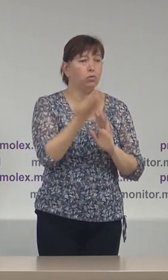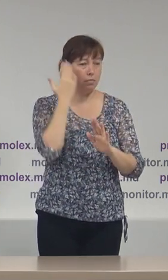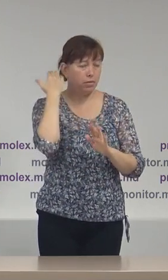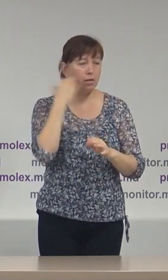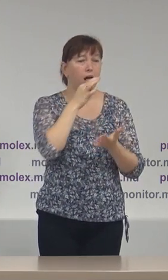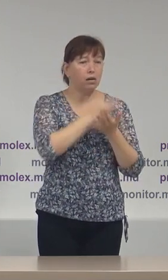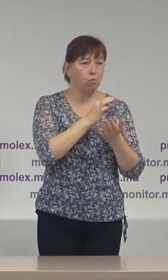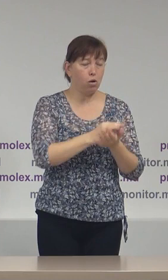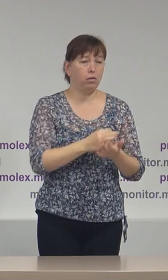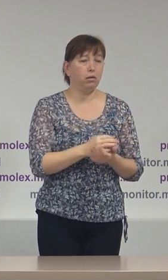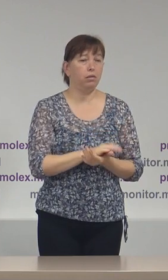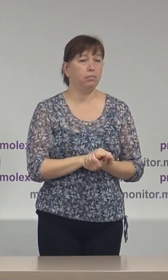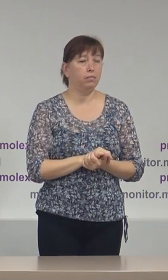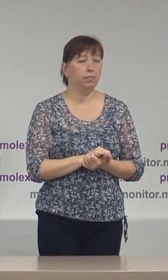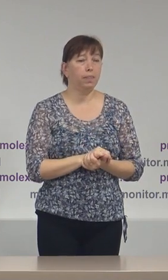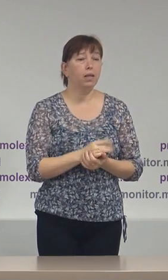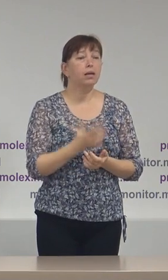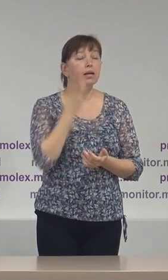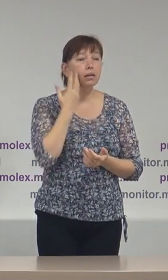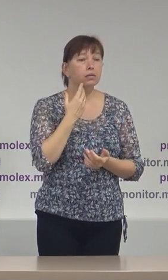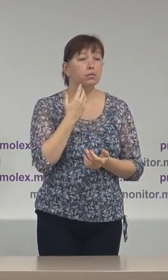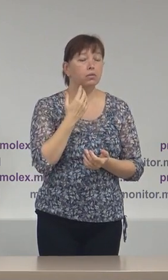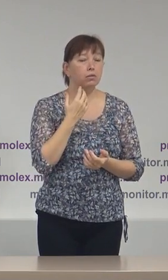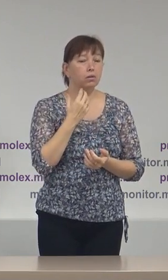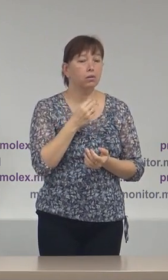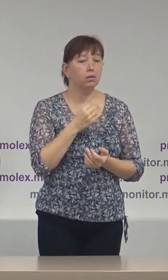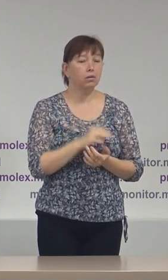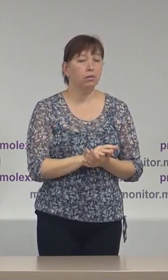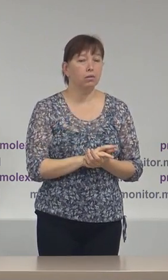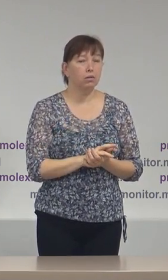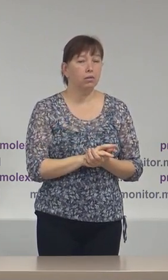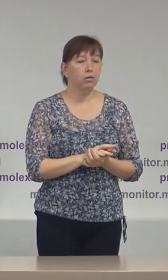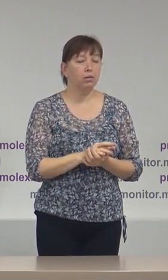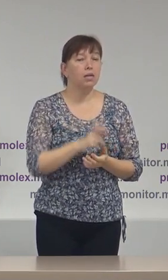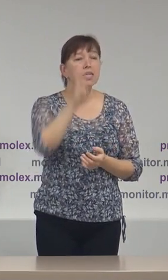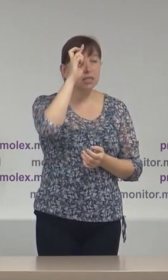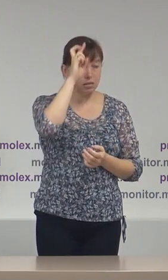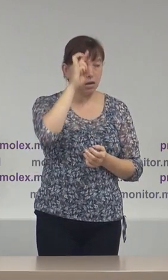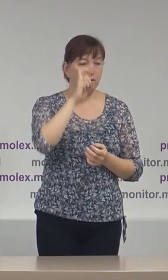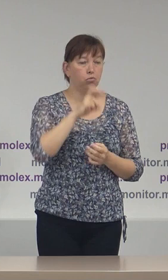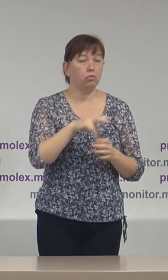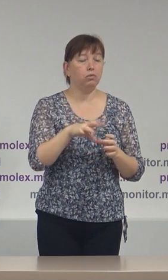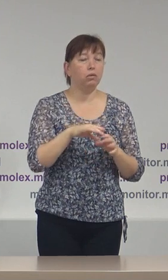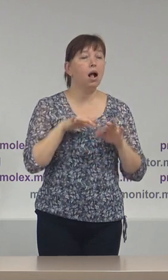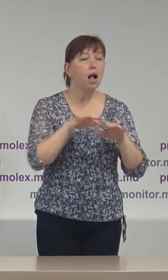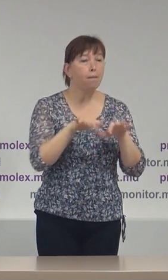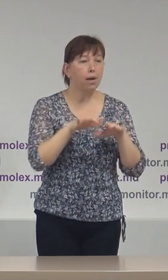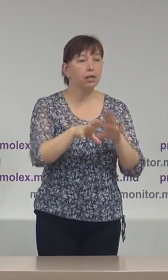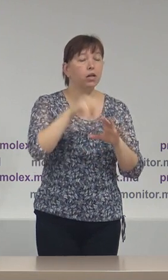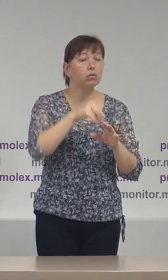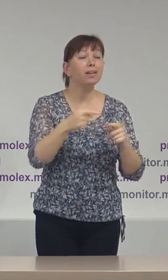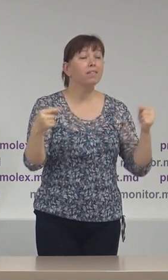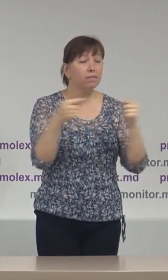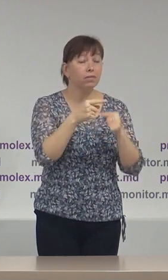inclusiv în raportele precedente, atunci când vorbim de startul campaniei electorale la aceeași zi,